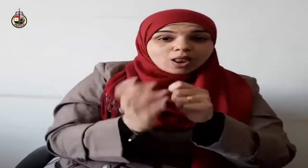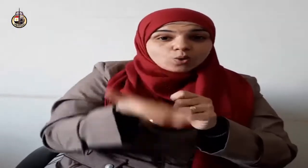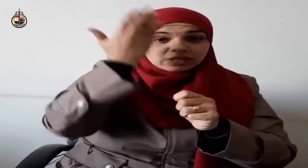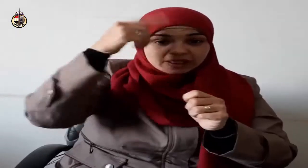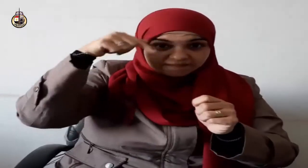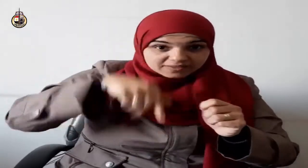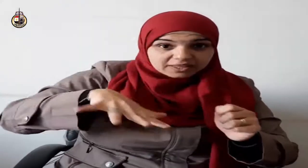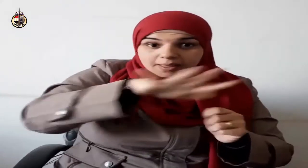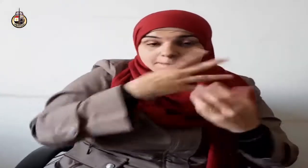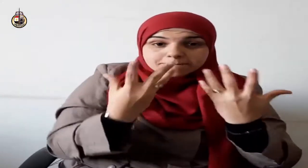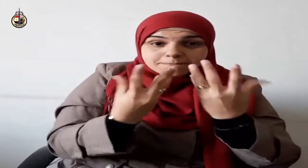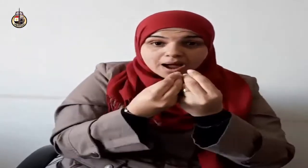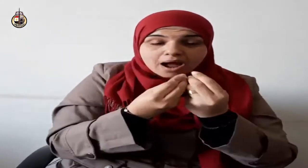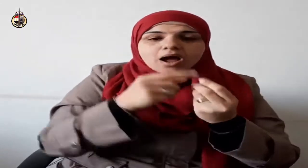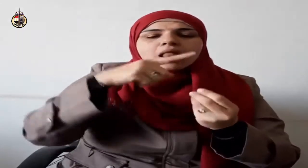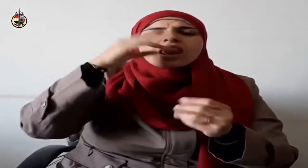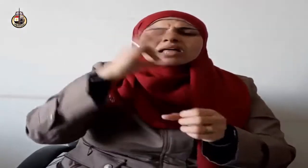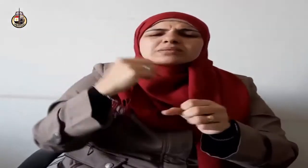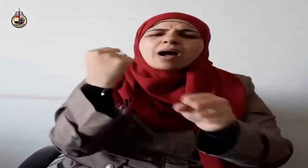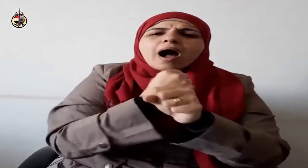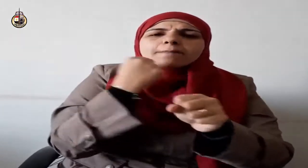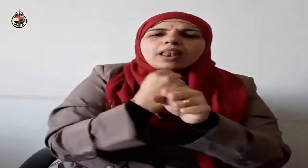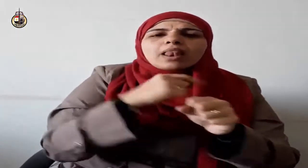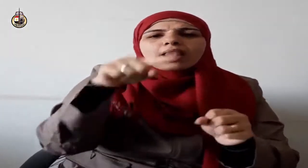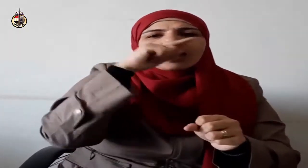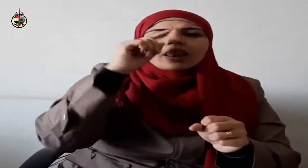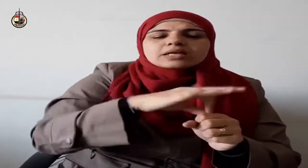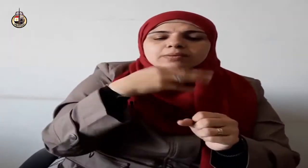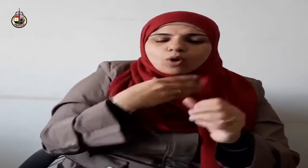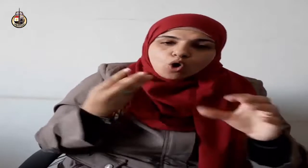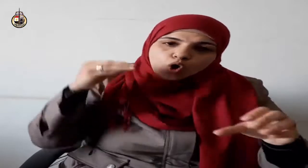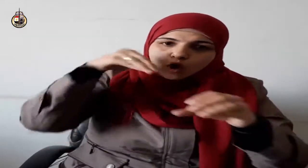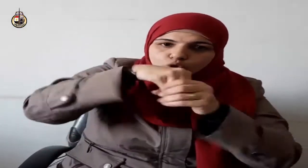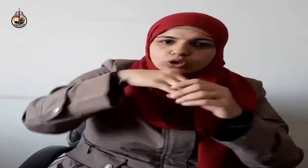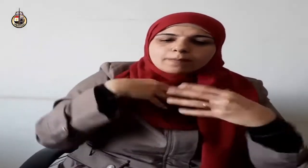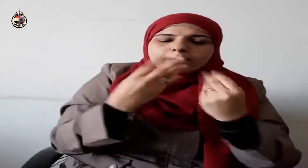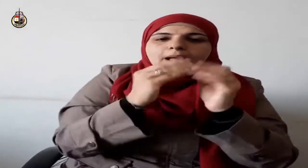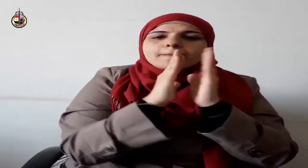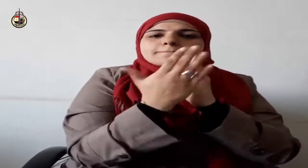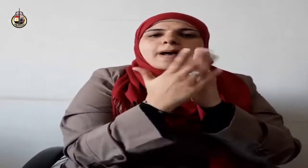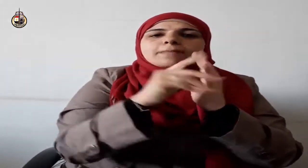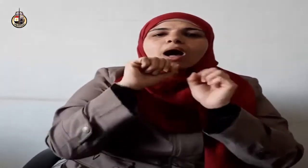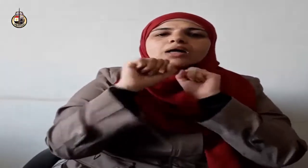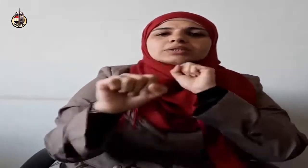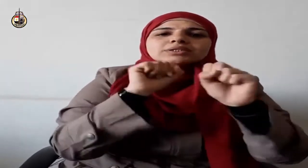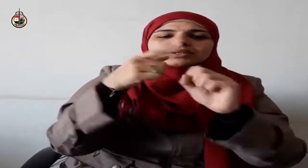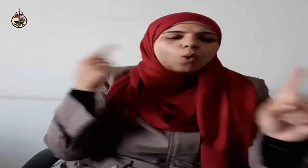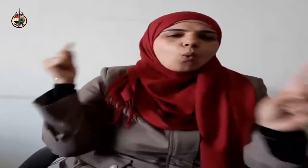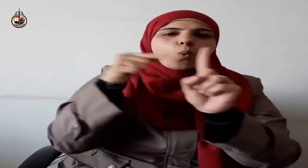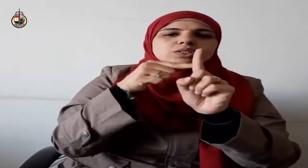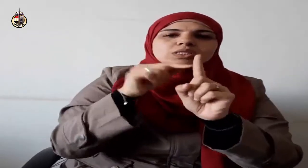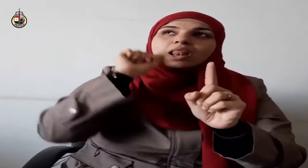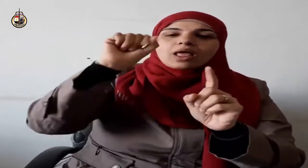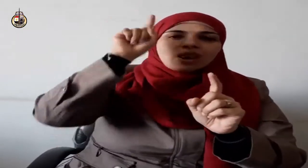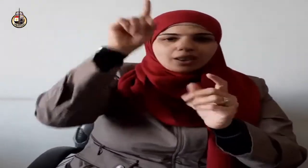تروها وجعل كلمة الذين كفروا السفلا وكلمة الله هي العليا